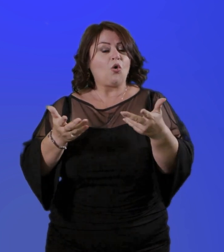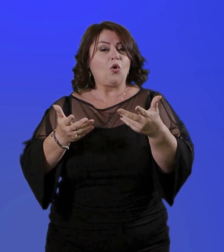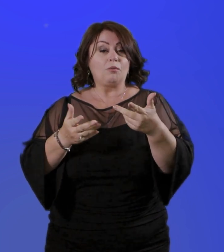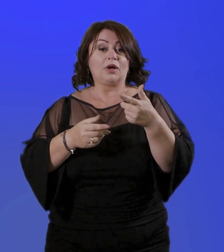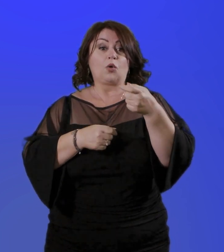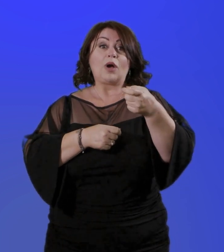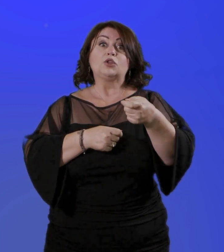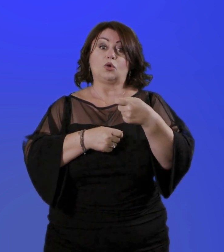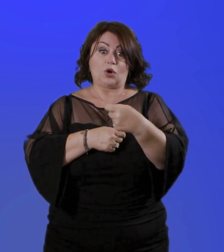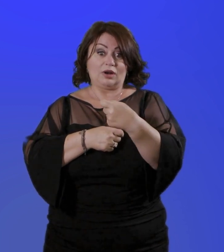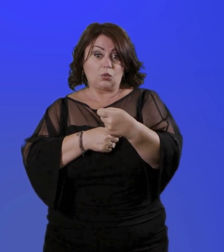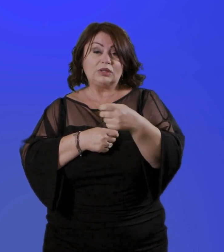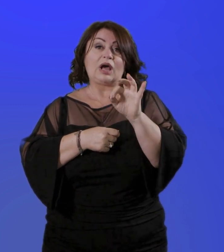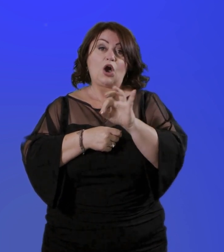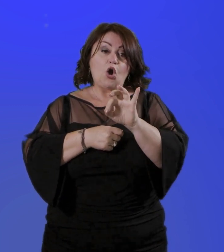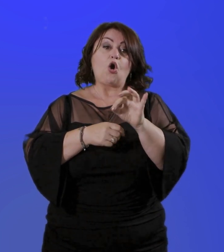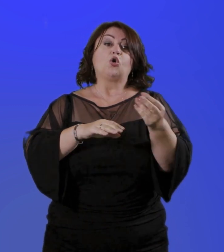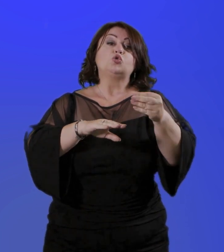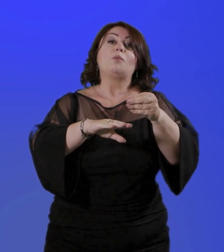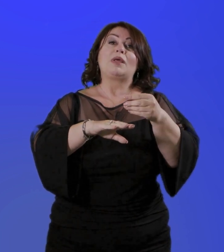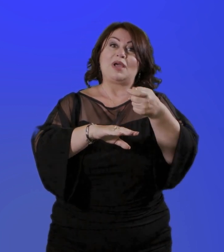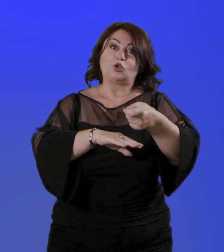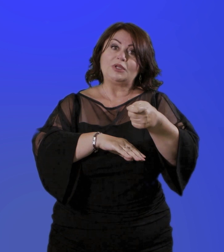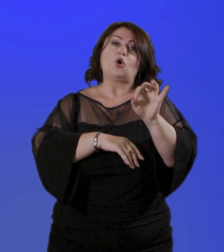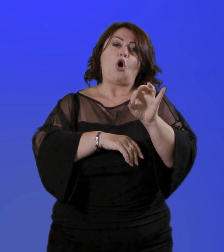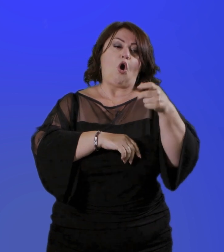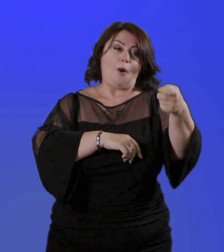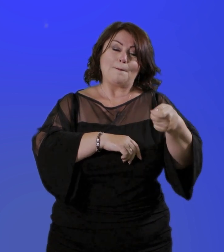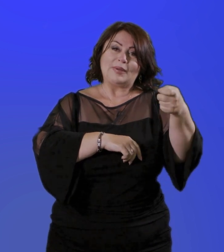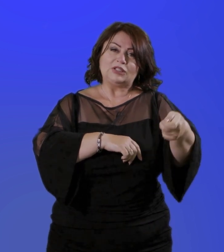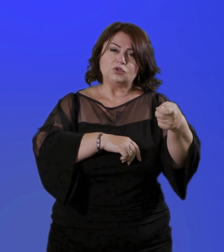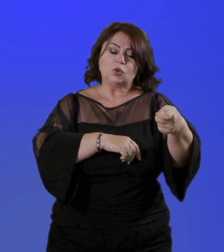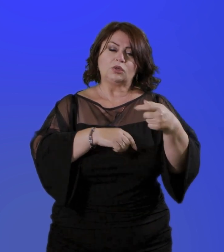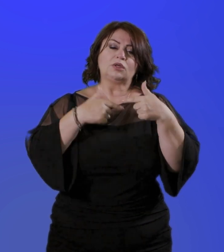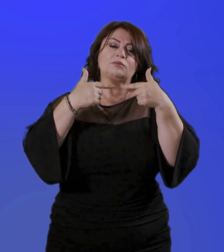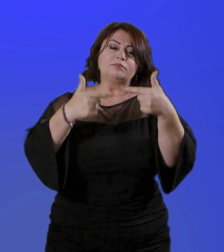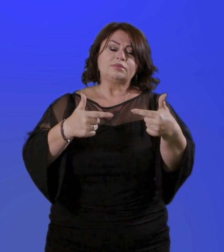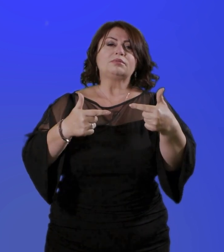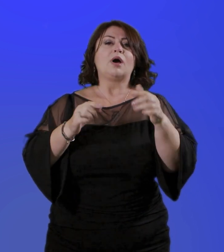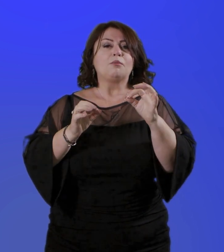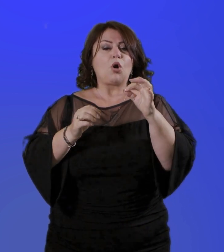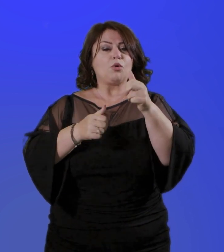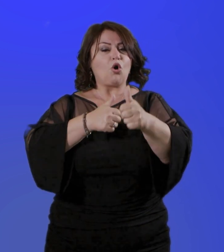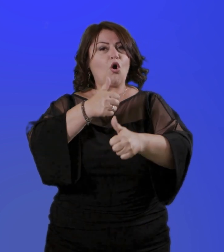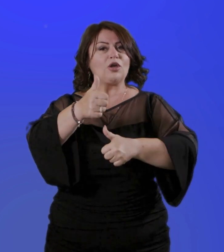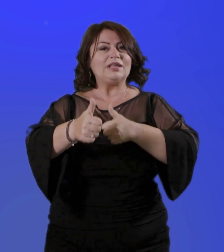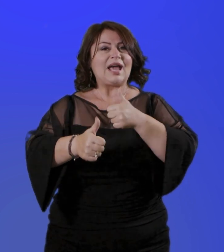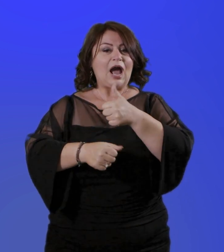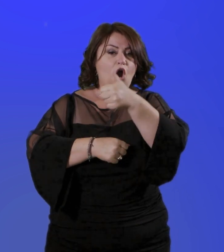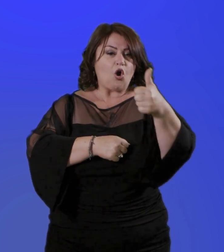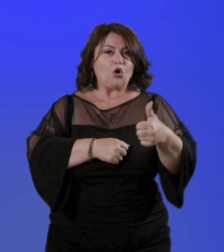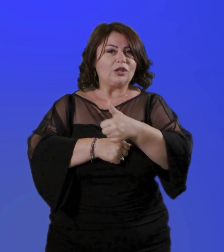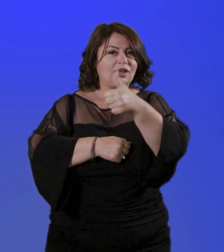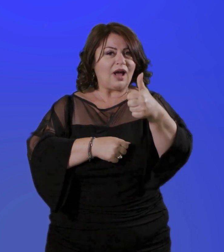liquidazione della pensione o del supplemento di pensione. La maggiorazione di due mesi di contribuzione figurativa